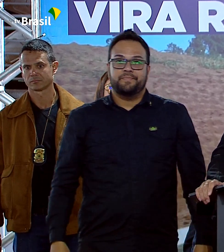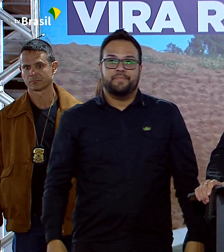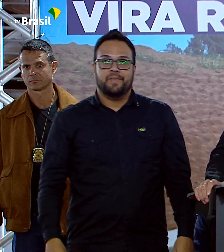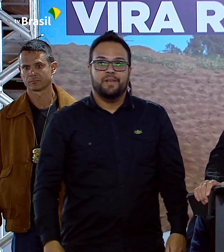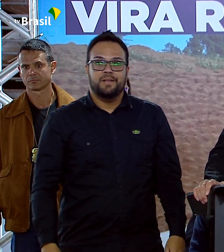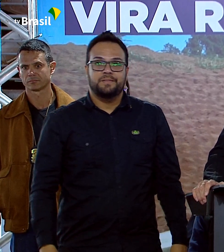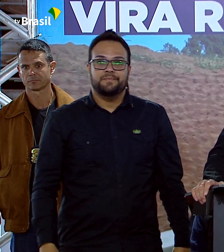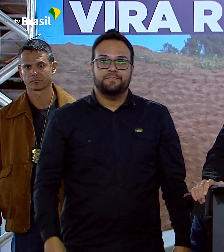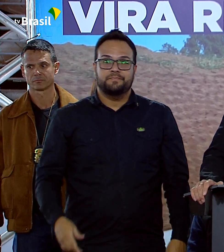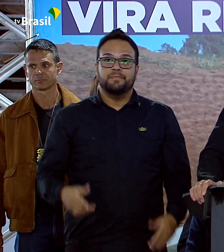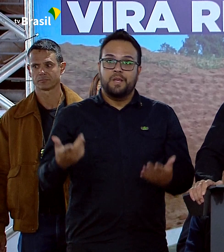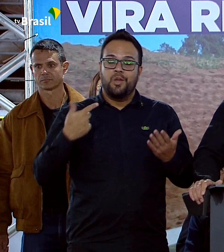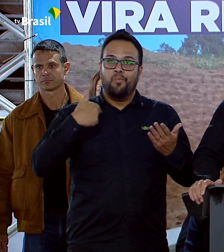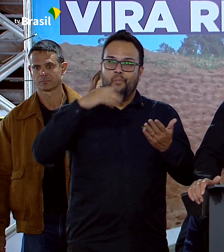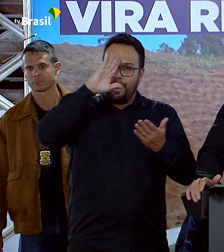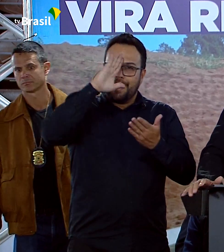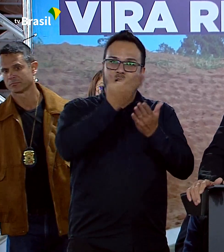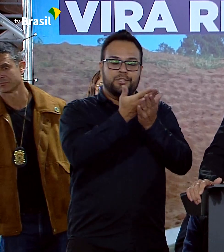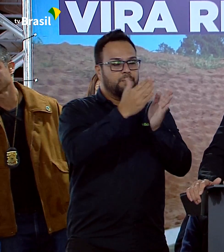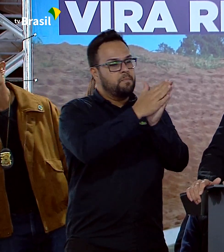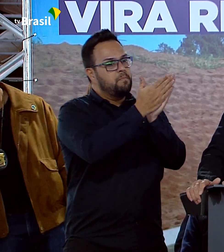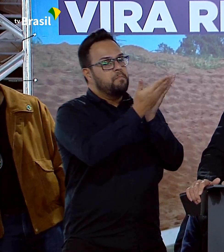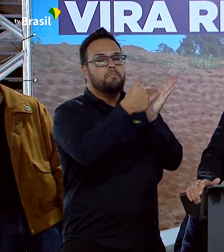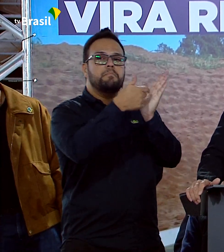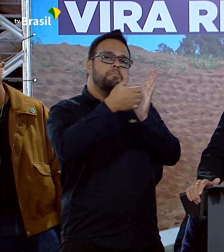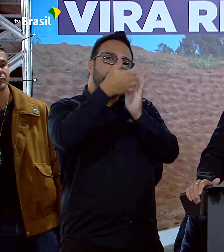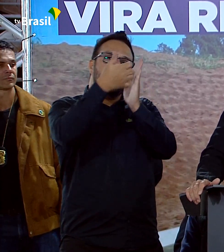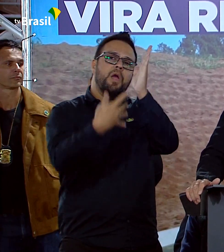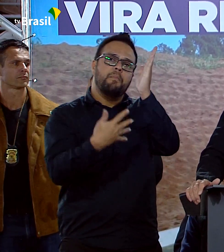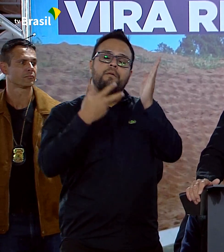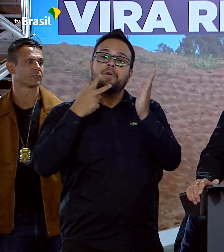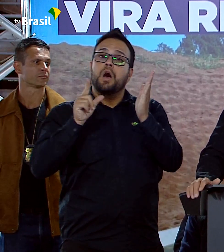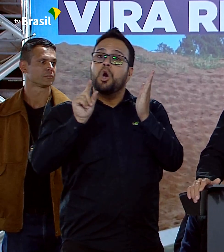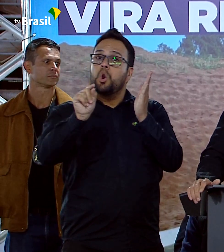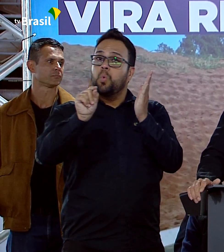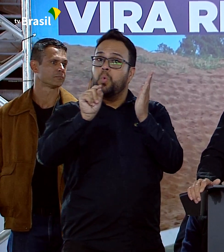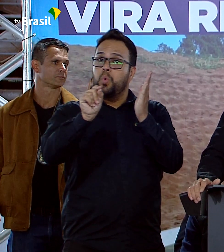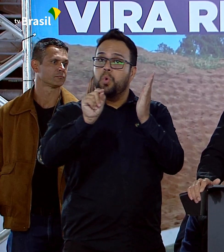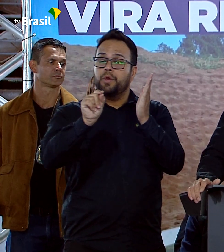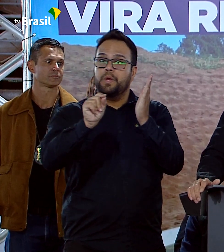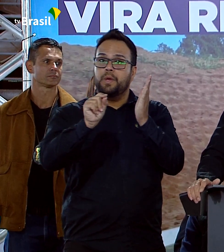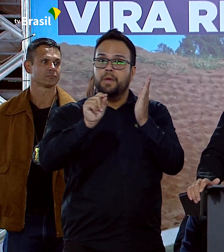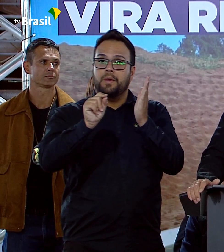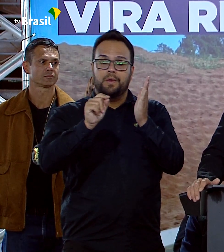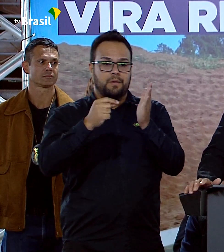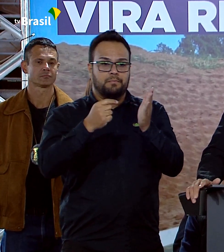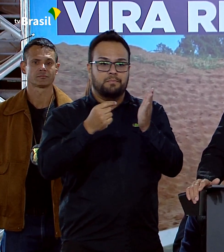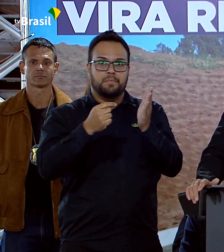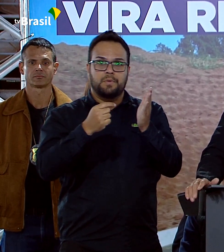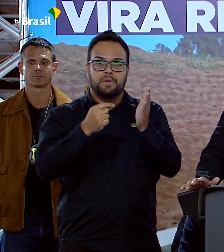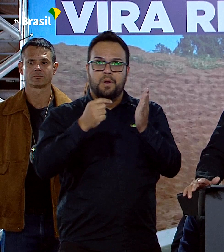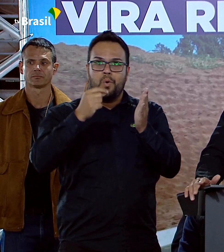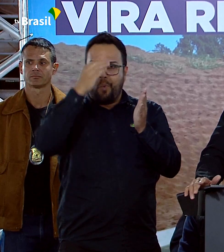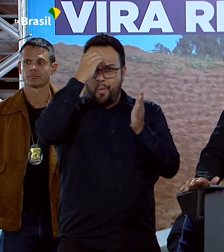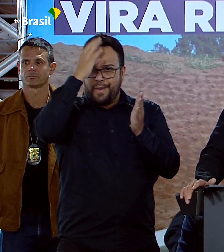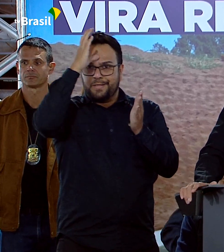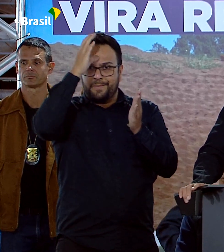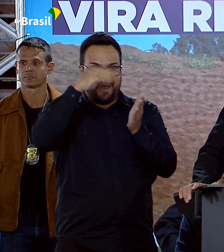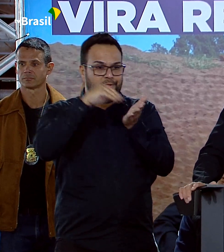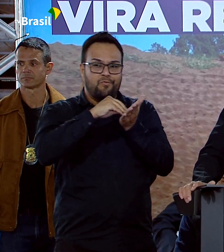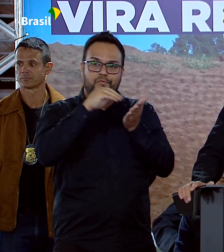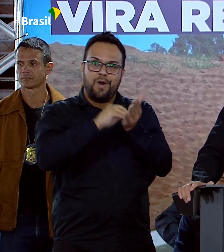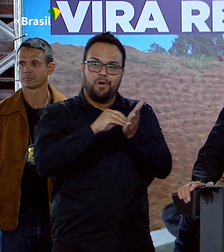Creio que aquela passagem bíblica que diz, por falta de conhecimento meu povo